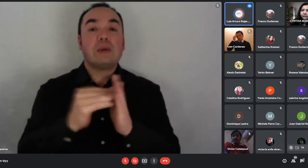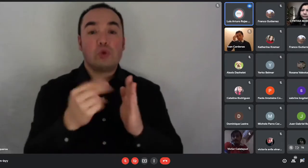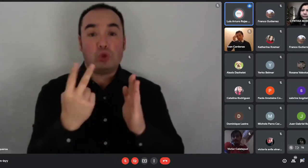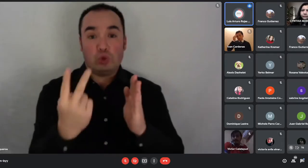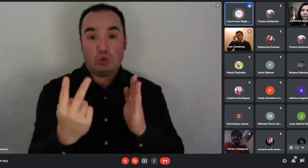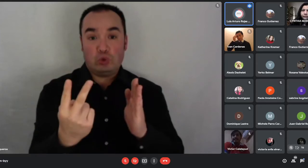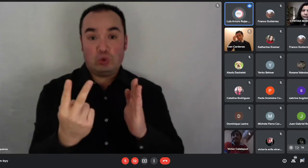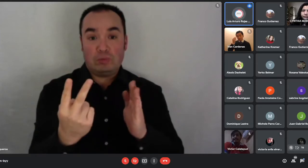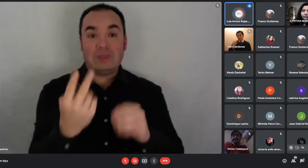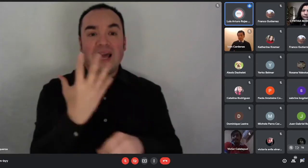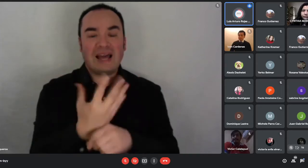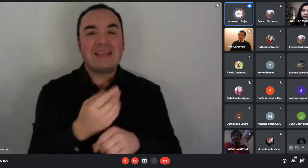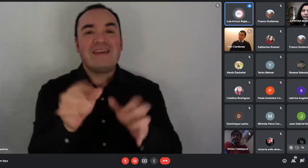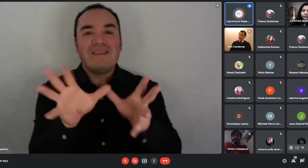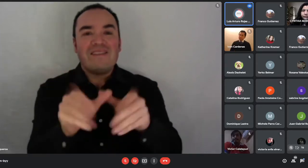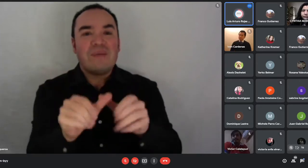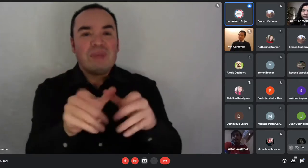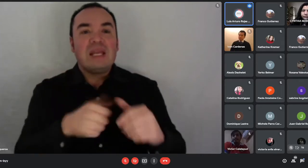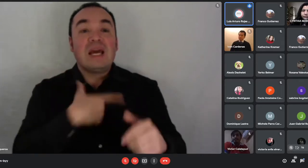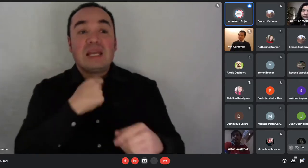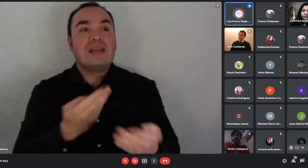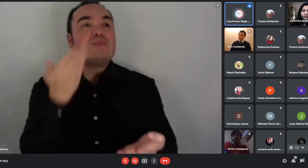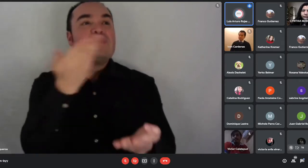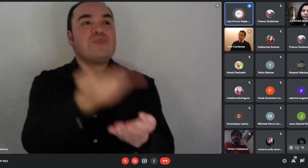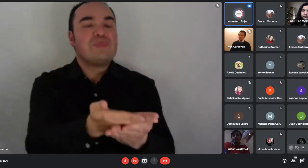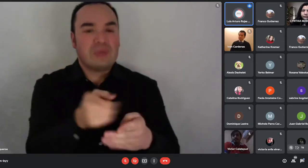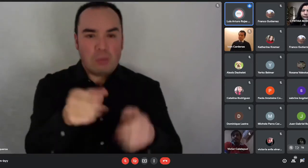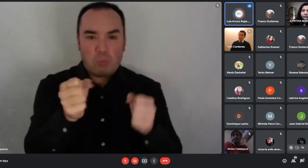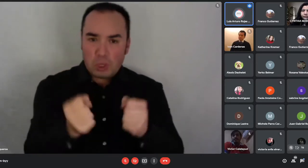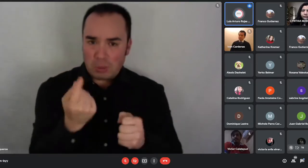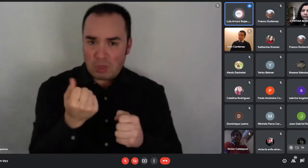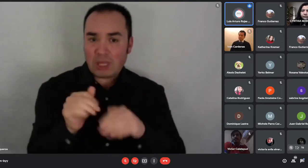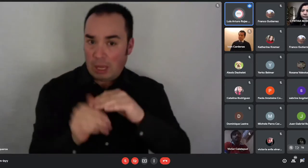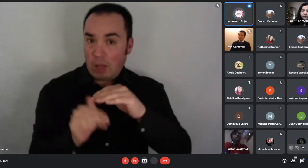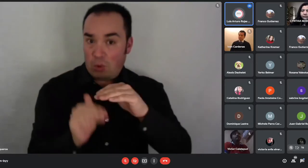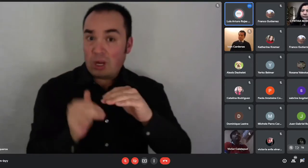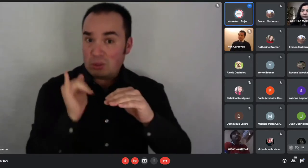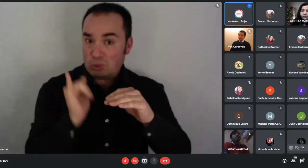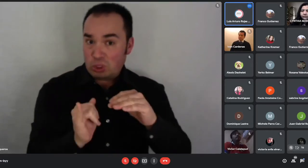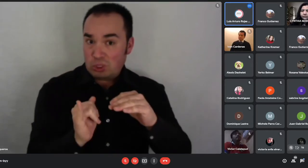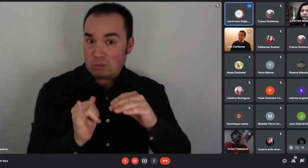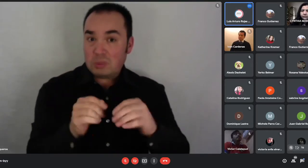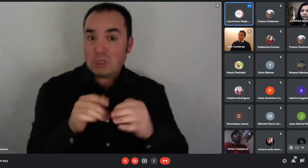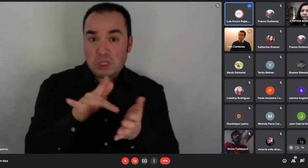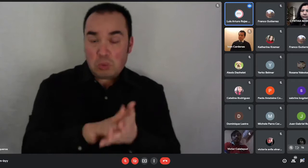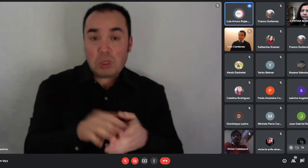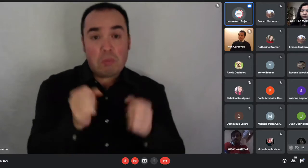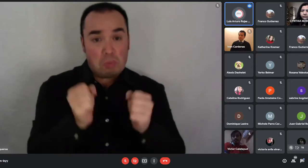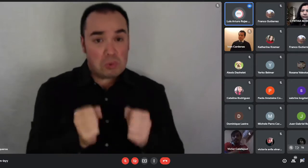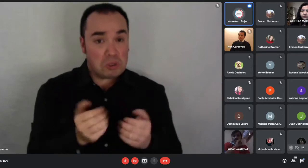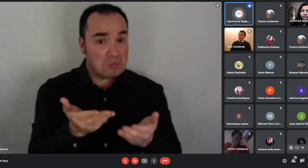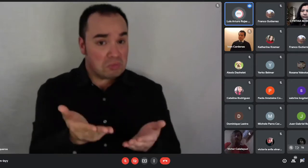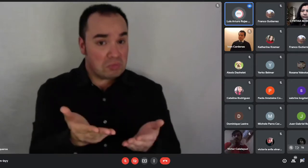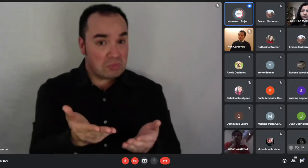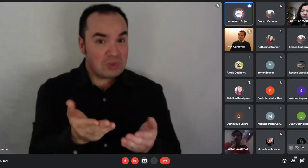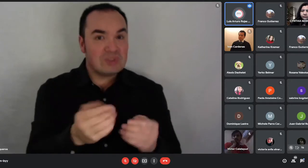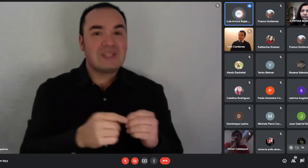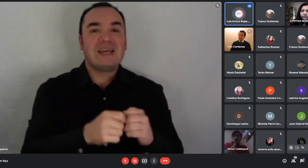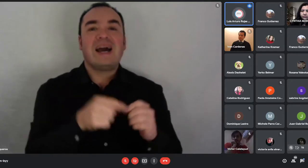eventualmente capacidad de endeudamiento, el decreto señala que se les va a exigir una preaprobación de crédito hipotecario.